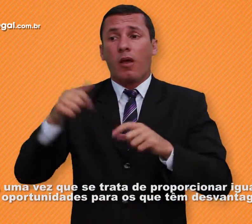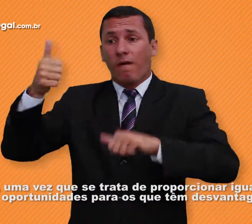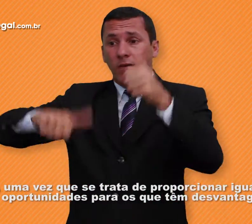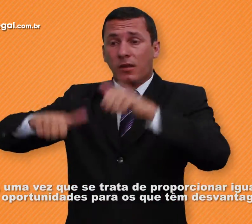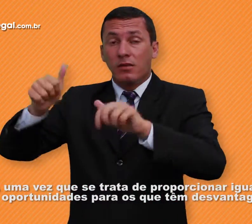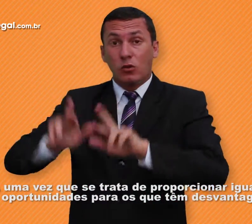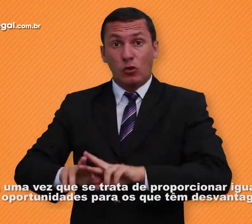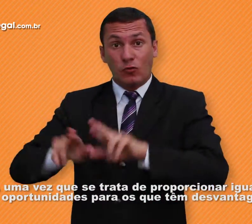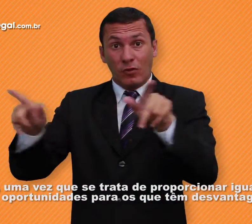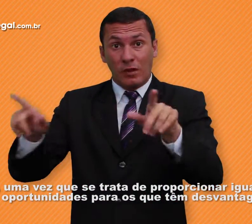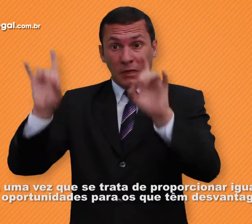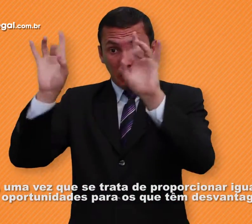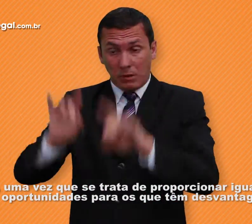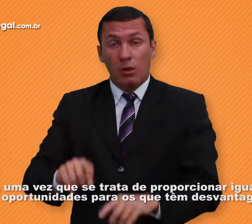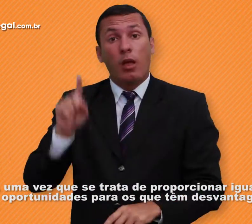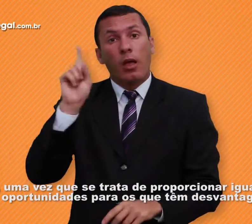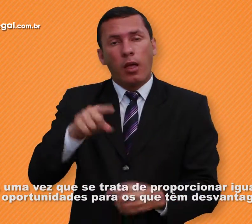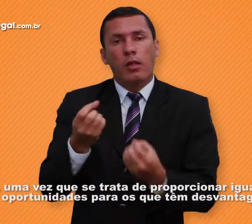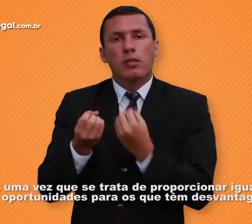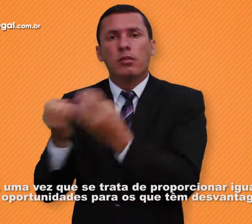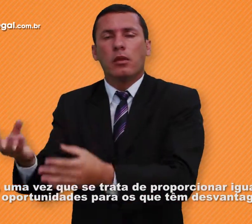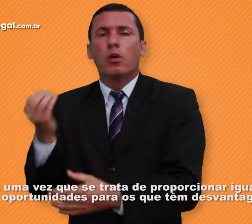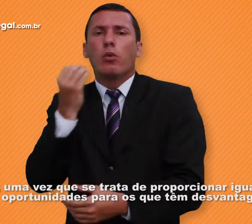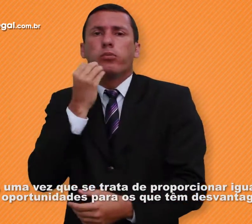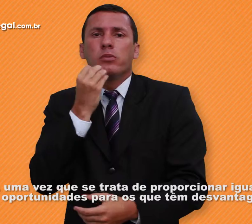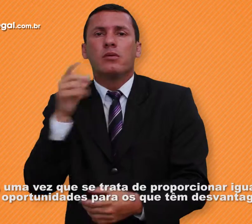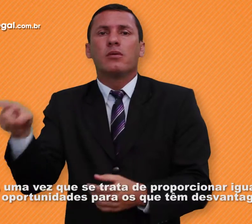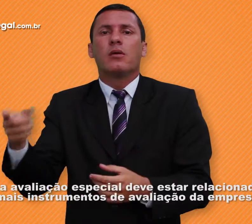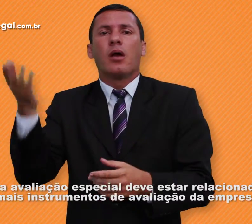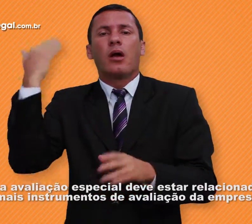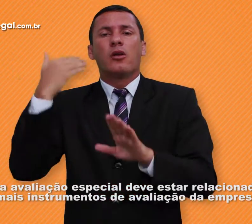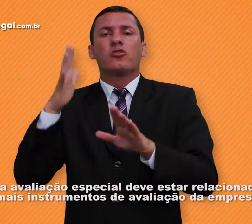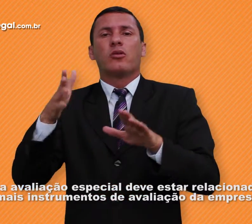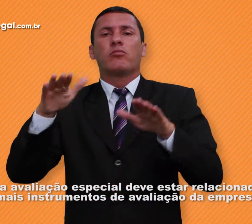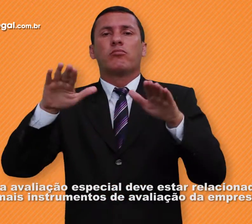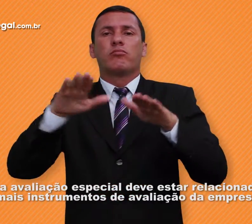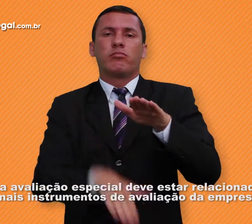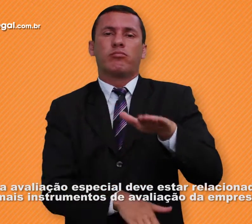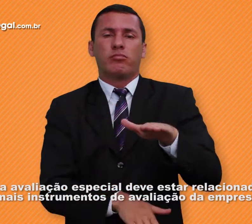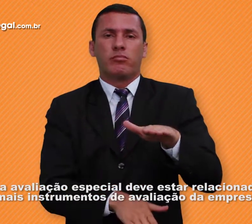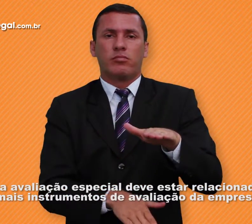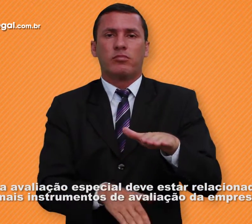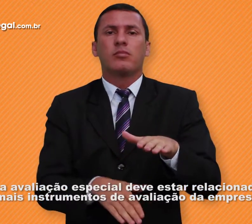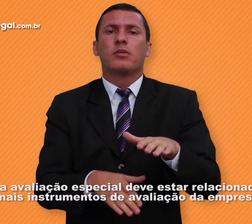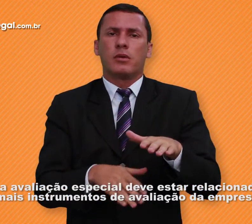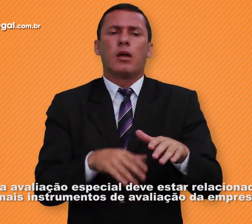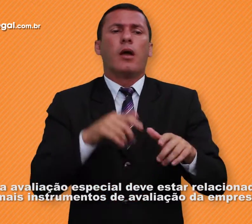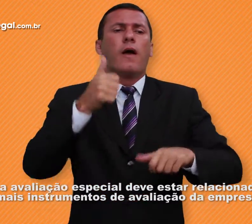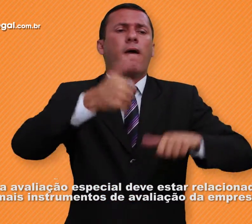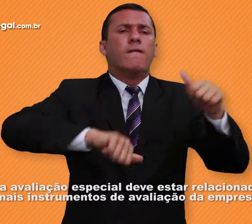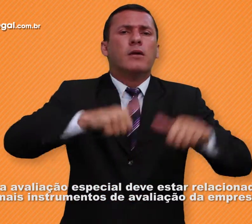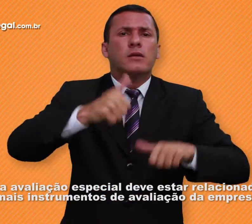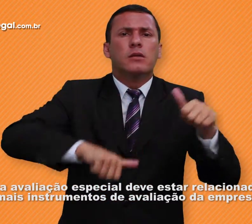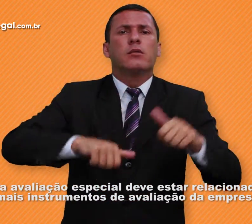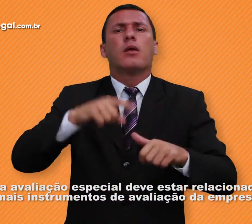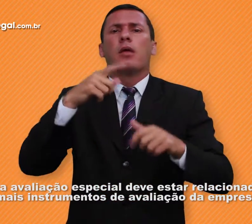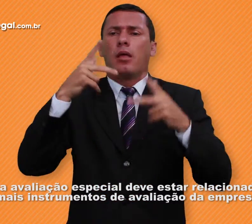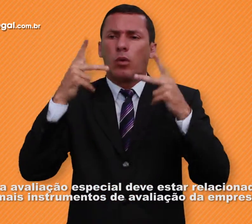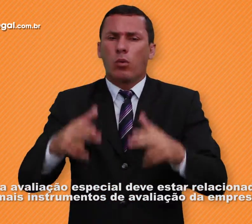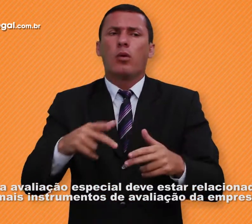proporcionar igualdade de oportunidades para os que têm desvantagens. Essa avaliação especial deve estar relacionada aos demais instrumentos